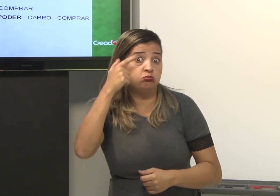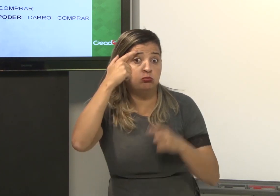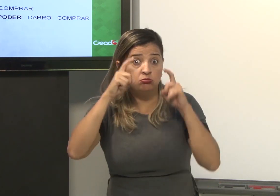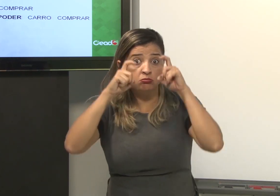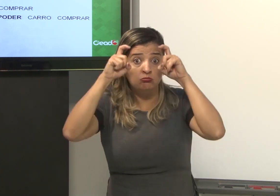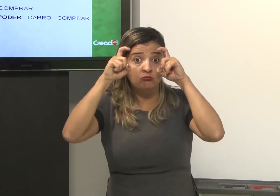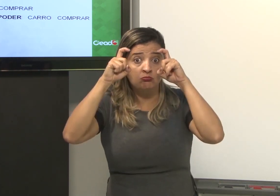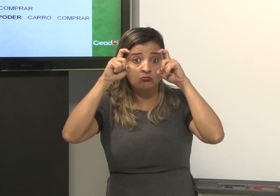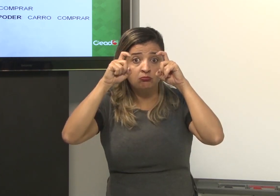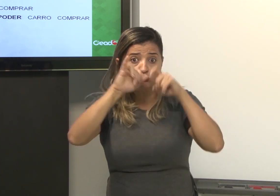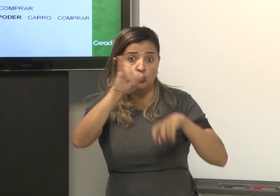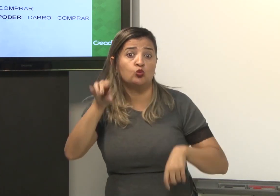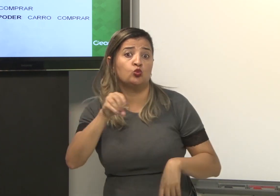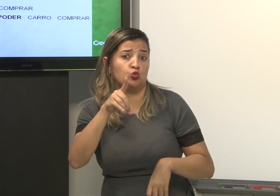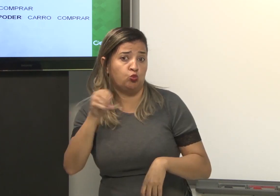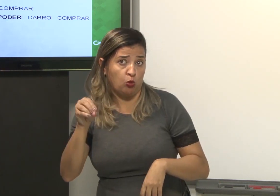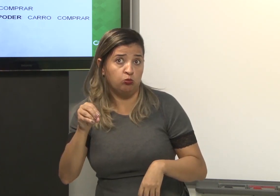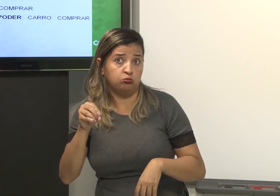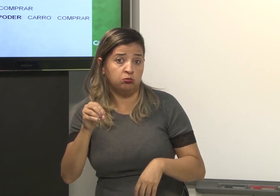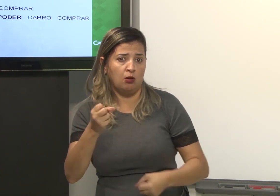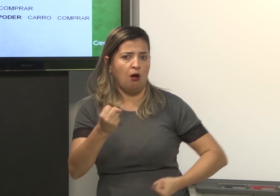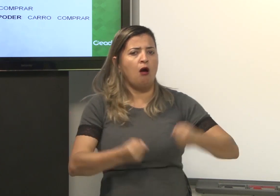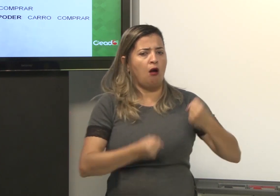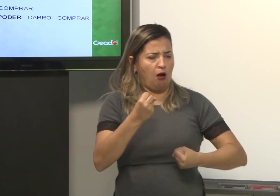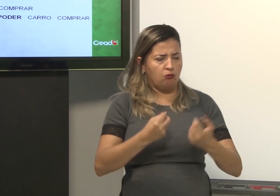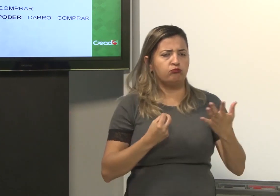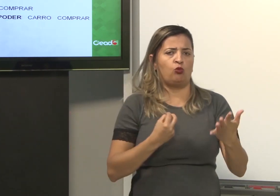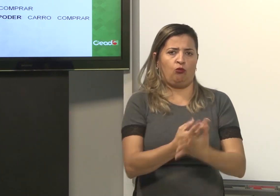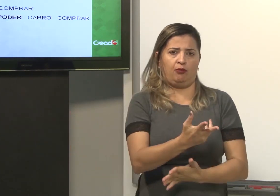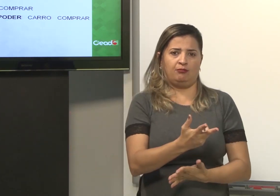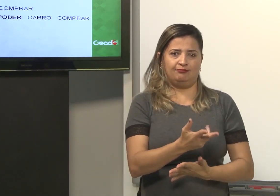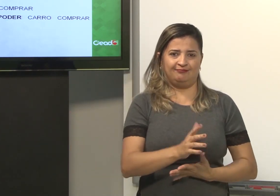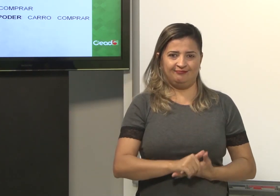João, olha essa expressão para João. Comprou um carro?